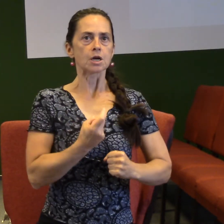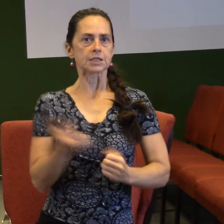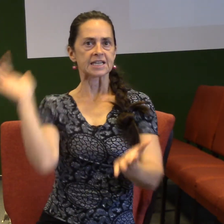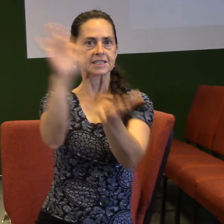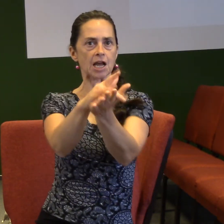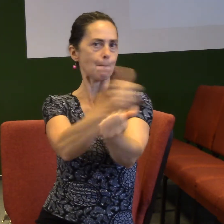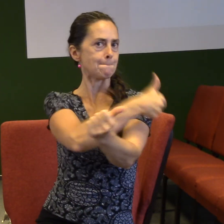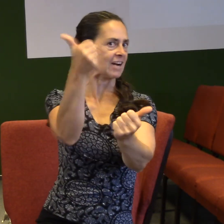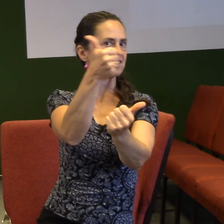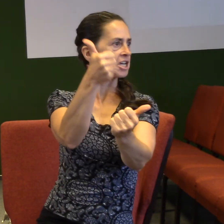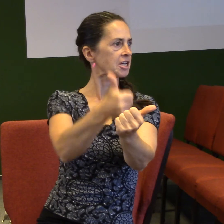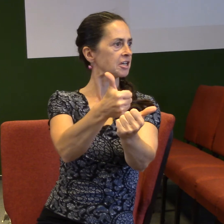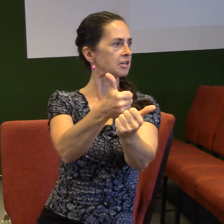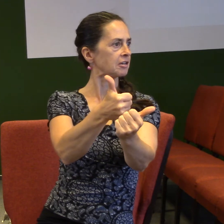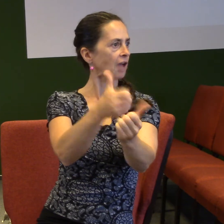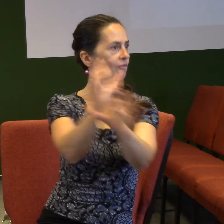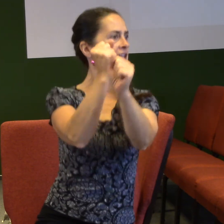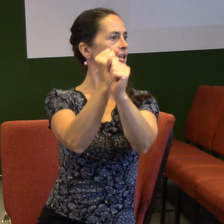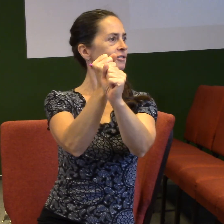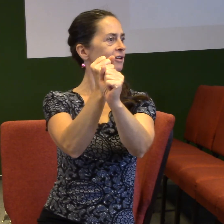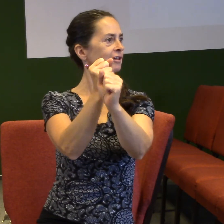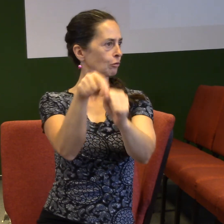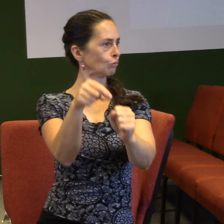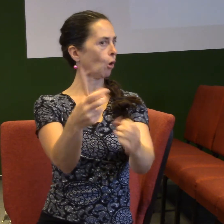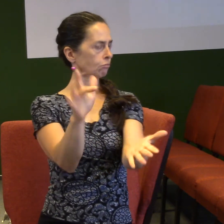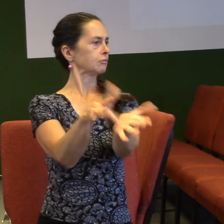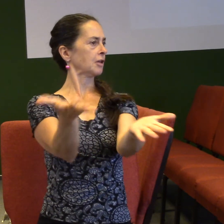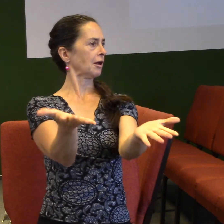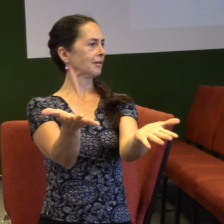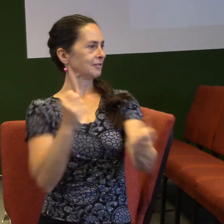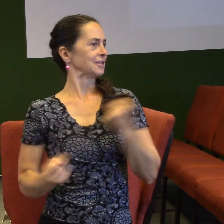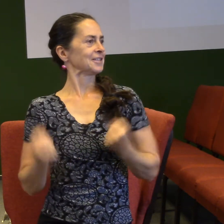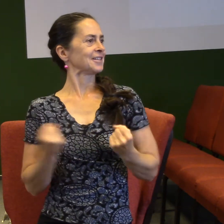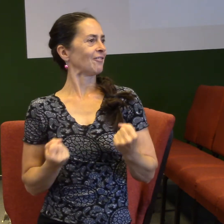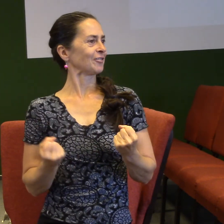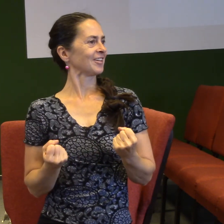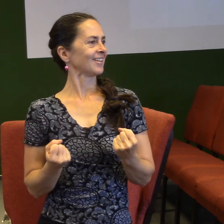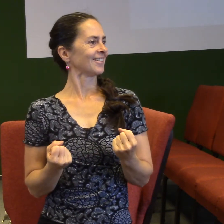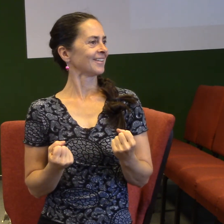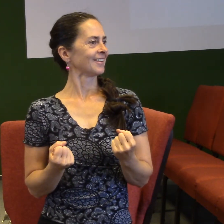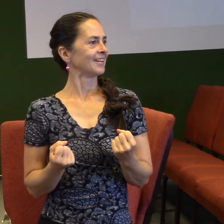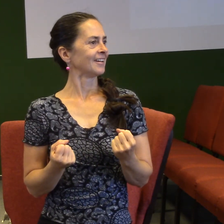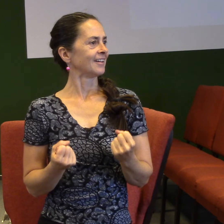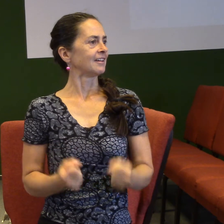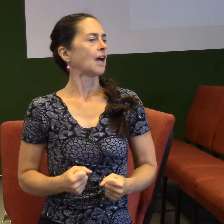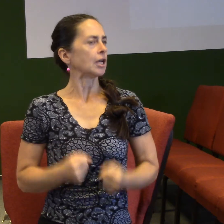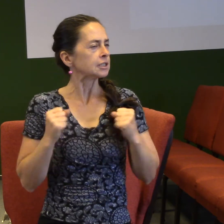cíle, chcou vyhrát. a podřizují tomu věci. Trenujou,